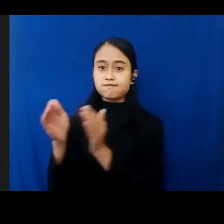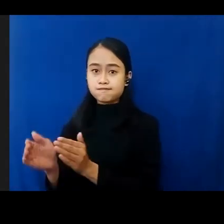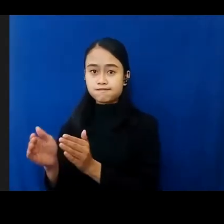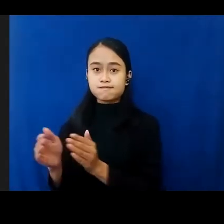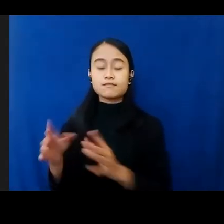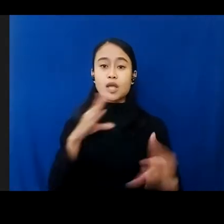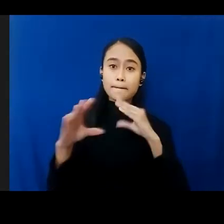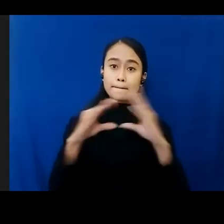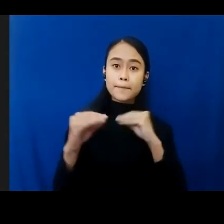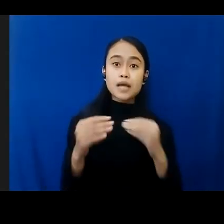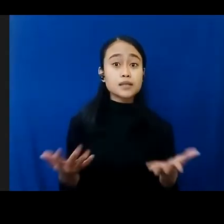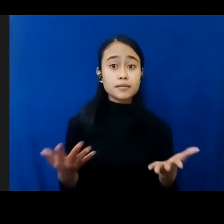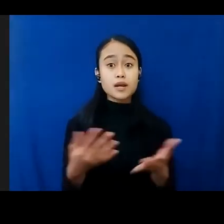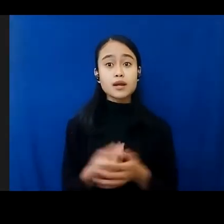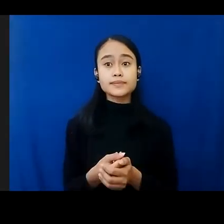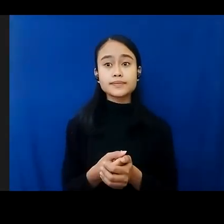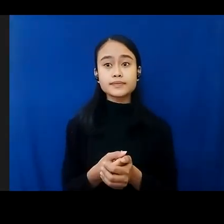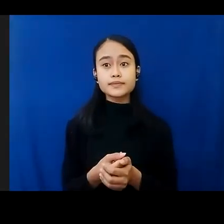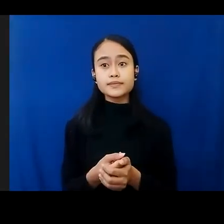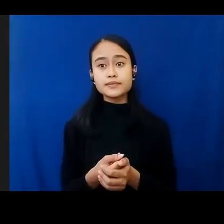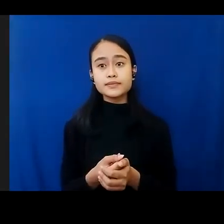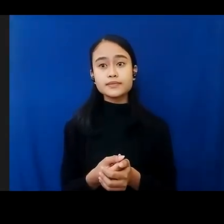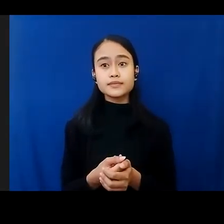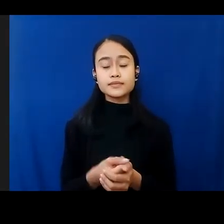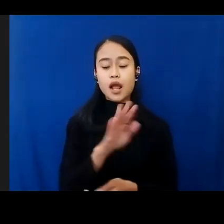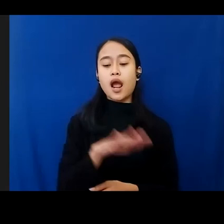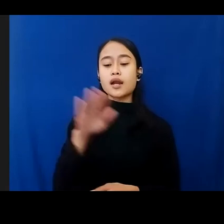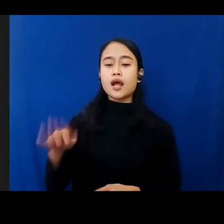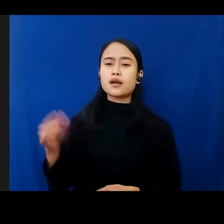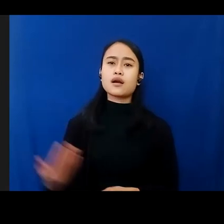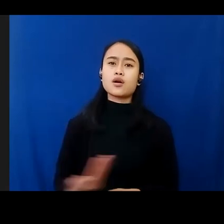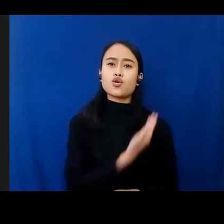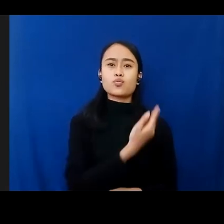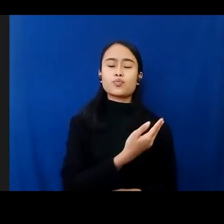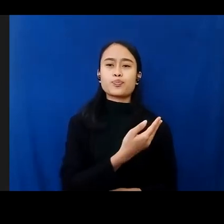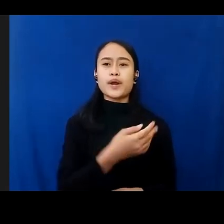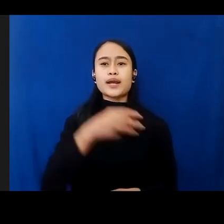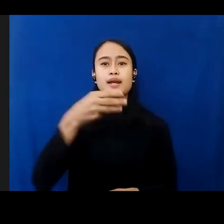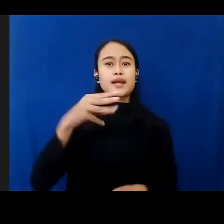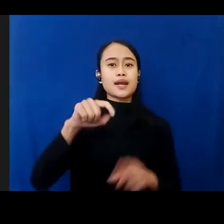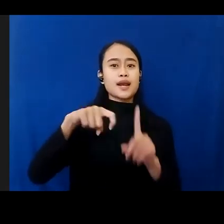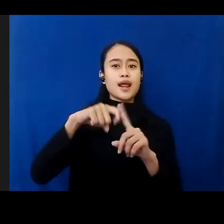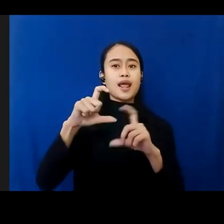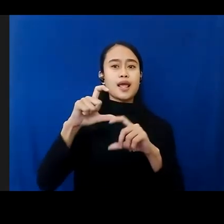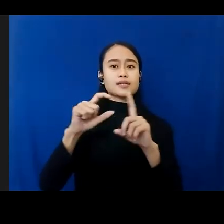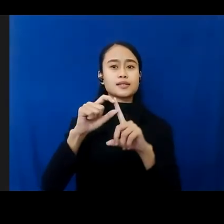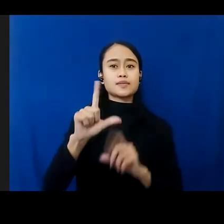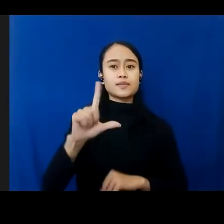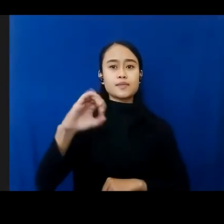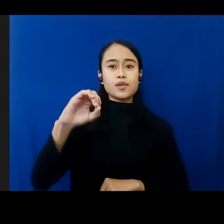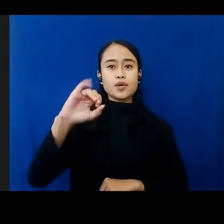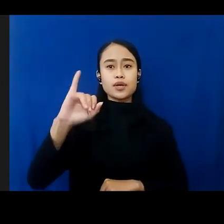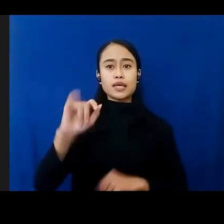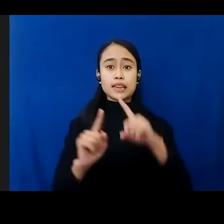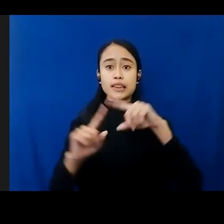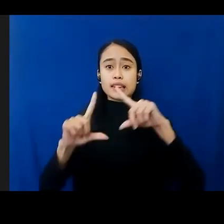diantaranya ini. Ada penanganan anak korban eksploitasi dan kekerasan berbasis online. Ini nanti akan dimulai pada hari ini. Anda bisa